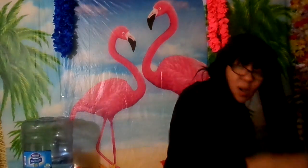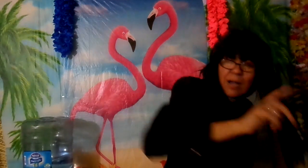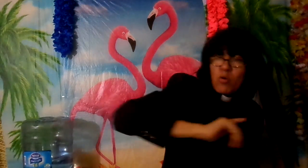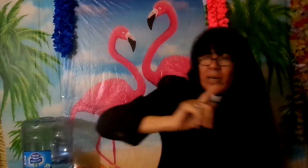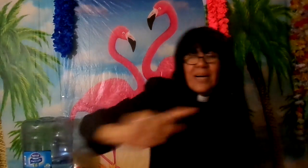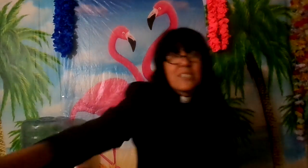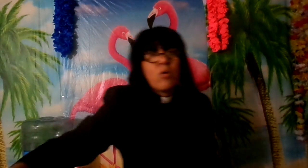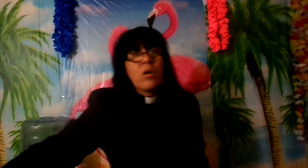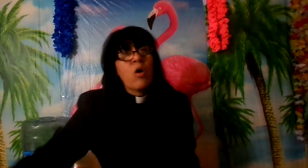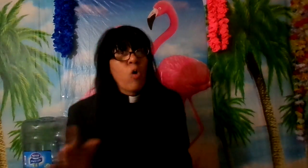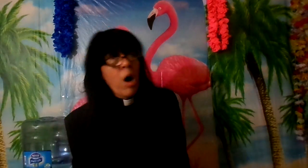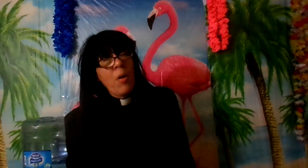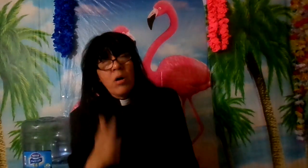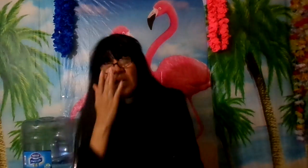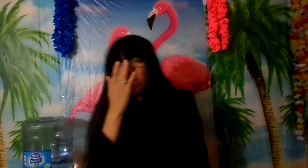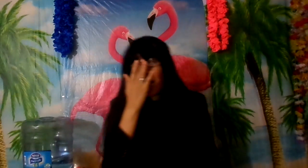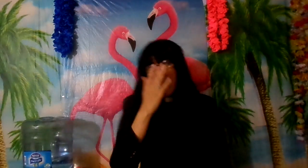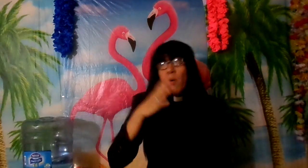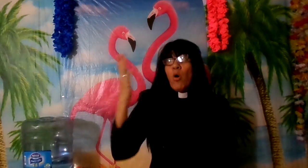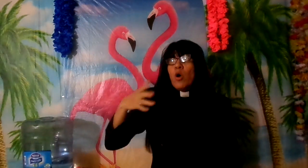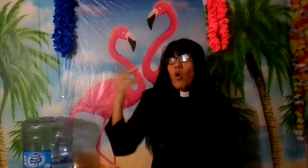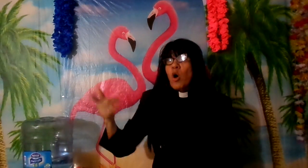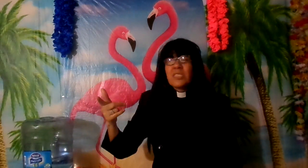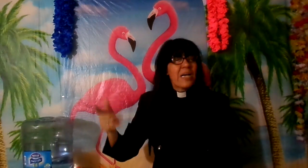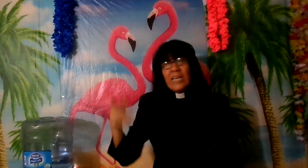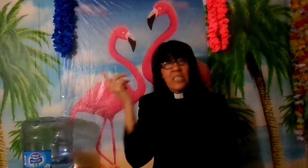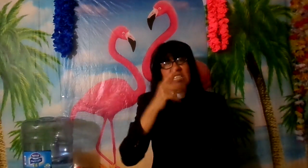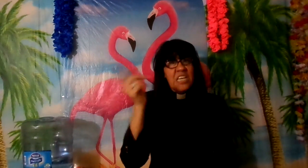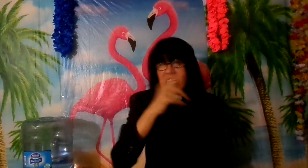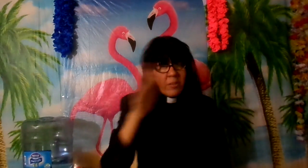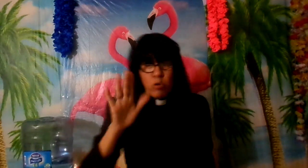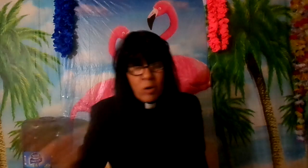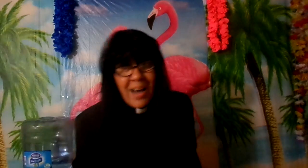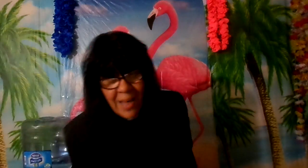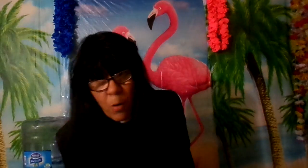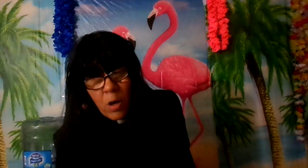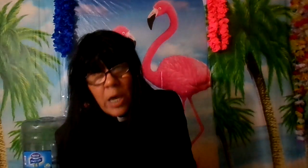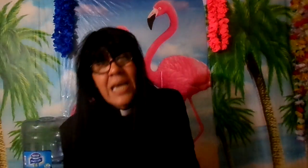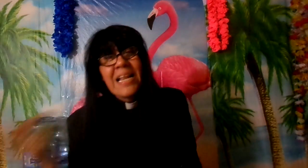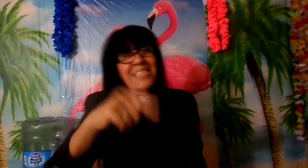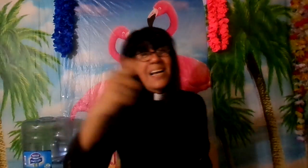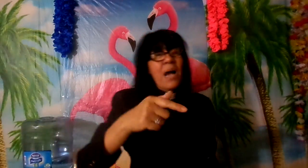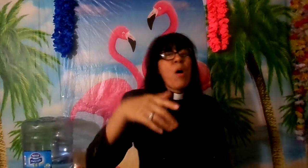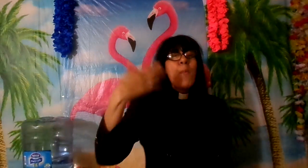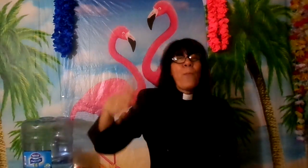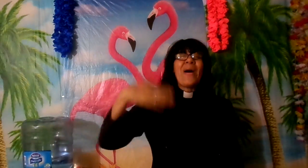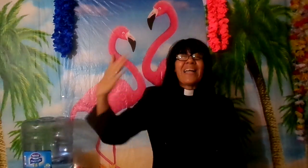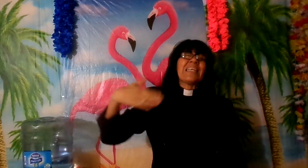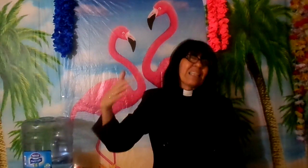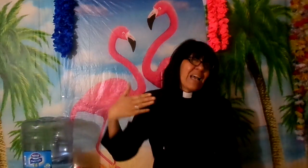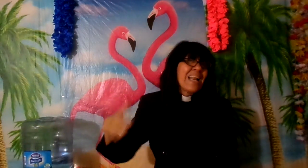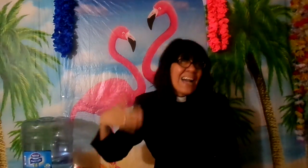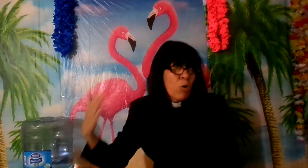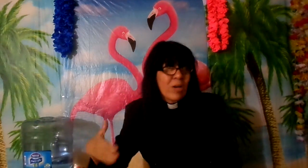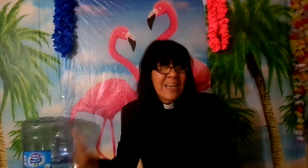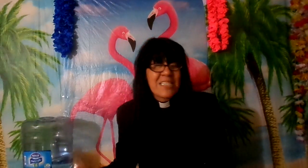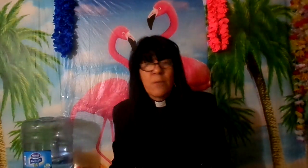a la congregación ¿cómo? traemos cosas que ni siquiera Dios nos las ha dado y las sacamos para distraer la congregación